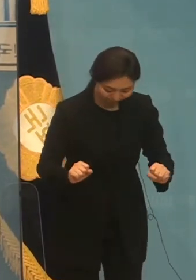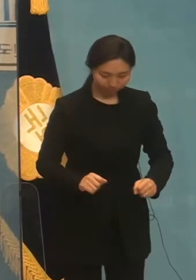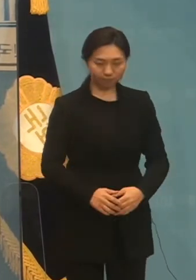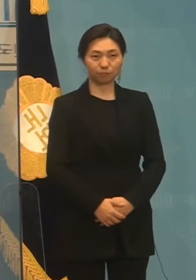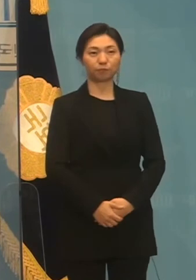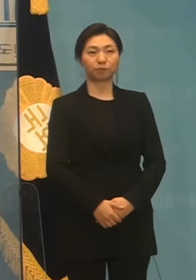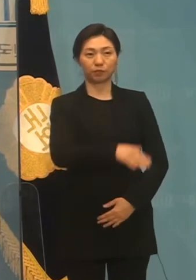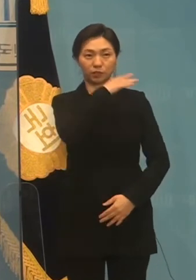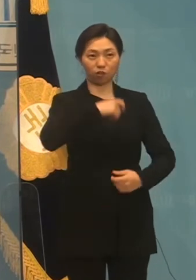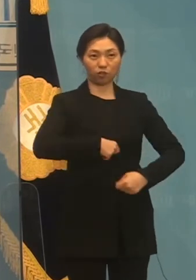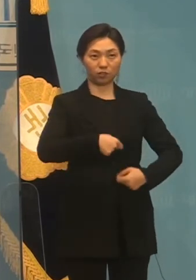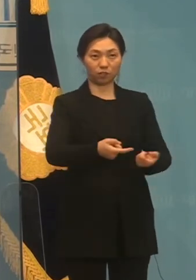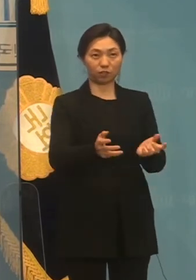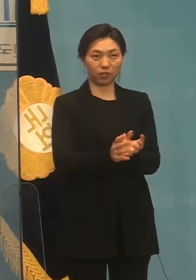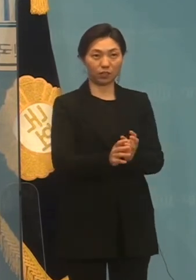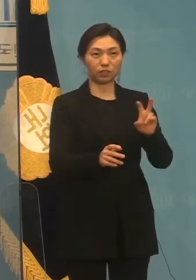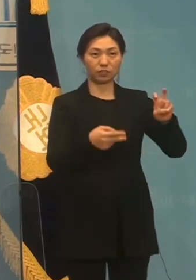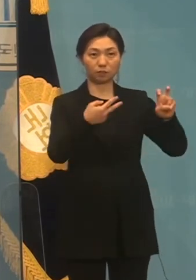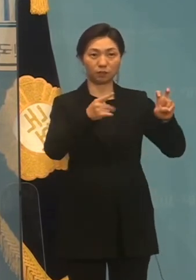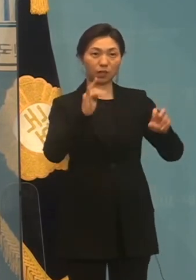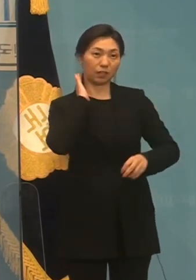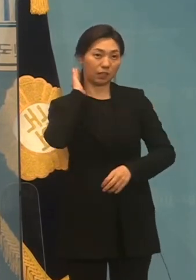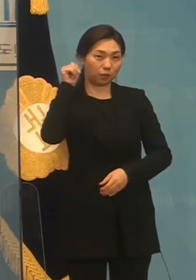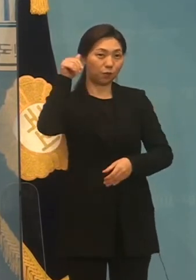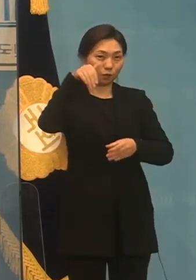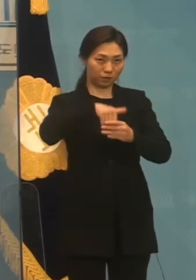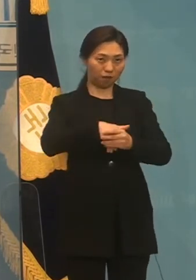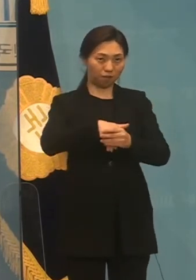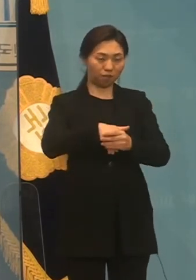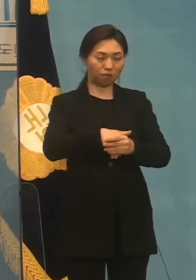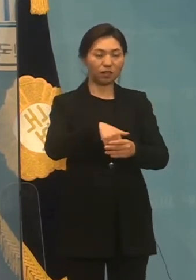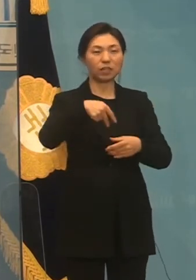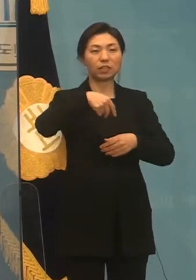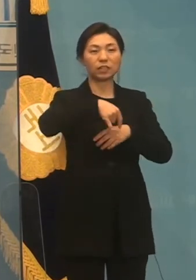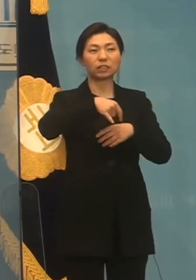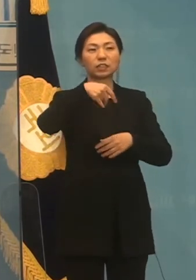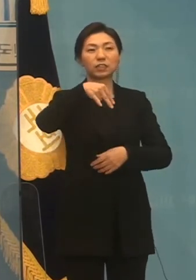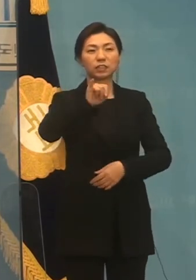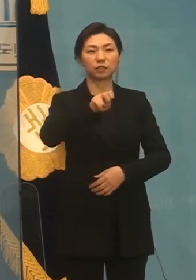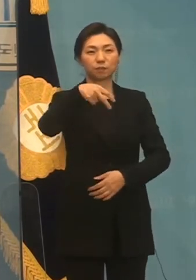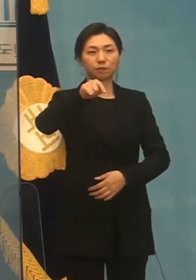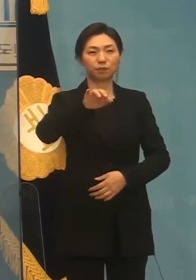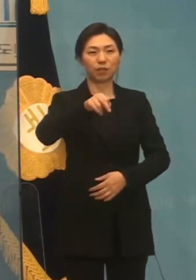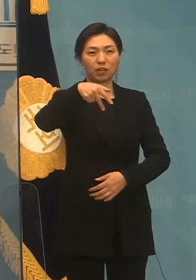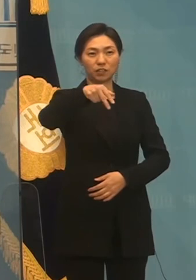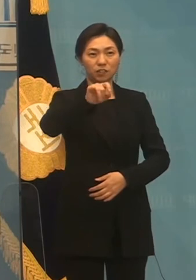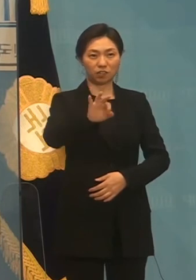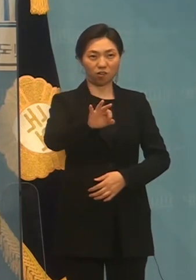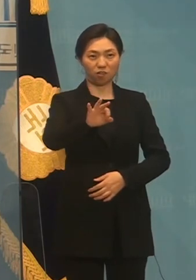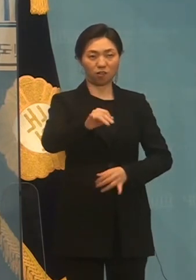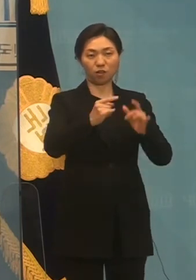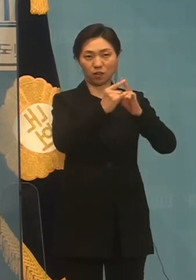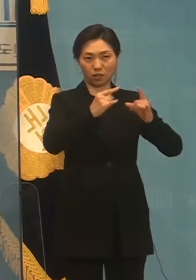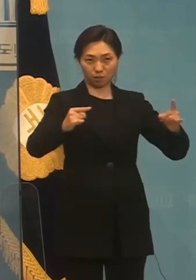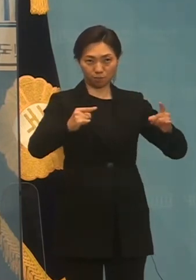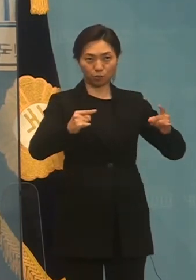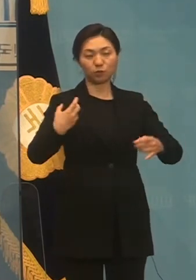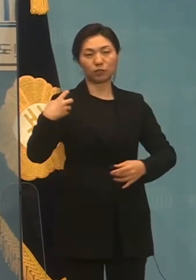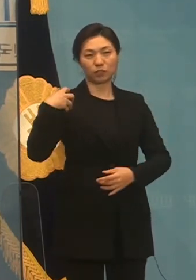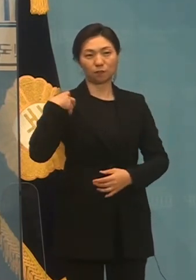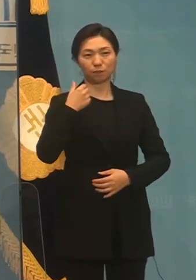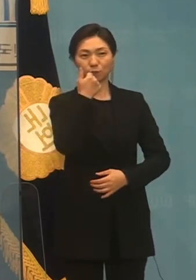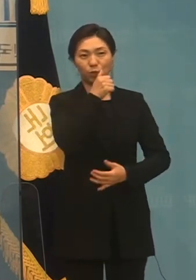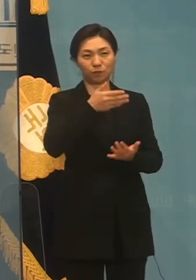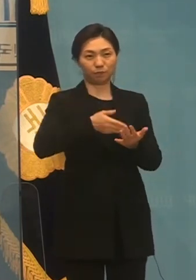정의당 20대 대선 신상차는 펀데이 청년 대전의 홍준호입니다. 정의당 신상정 대선